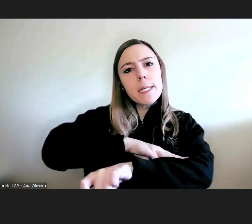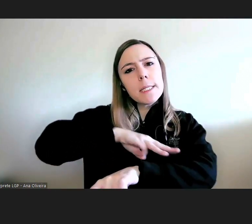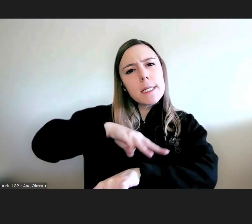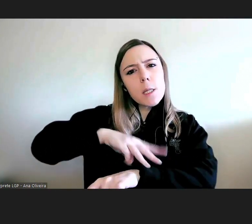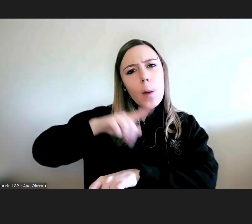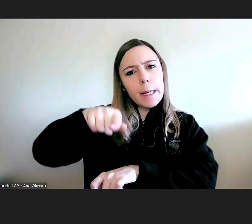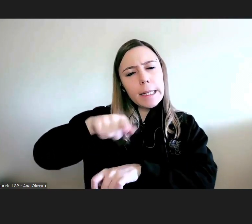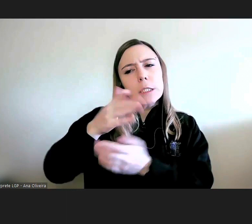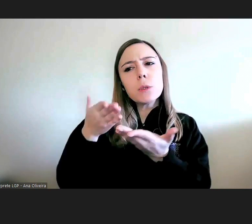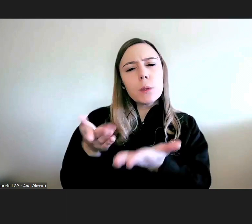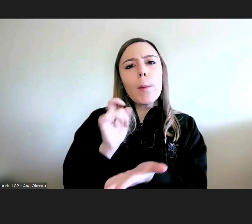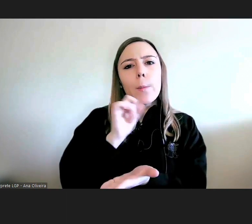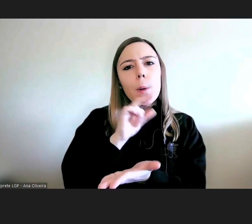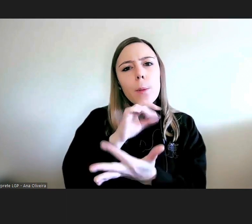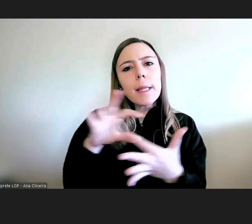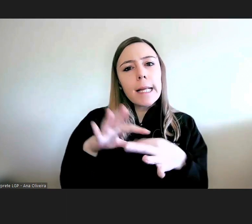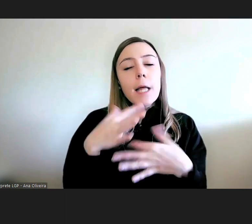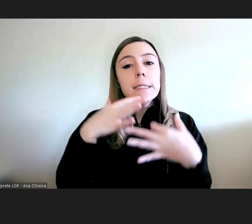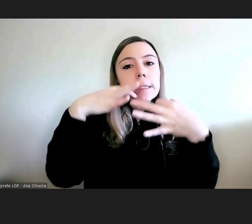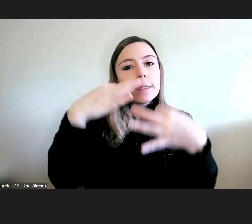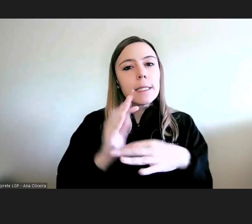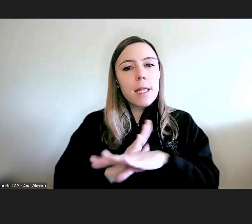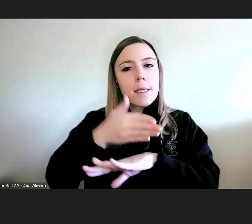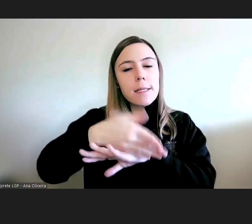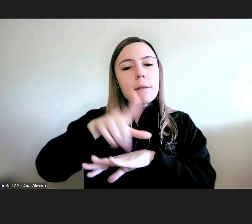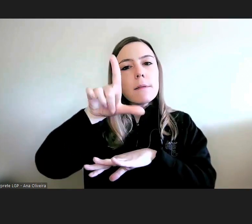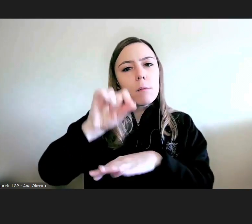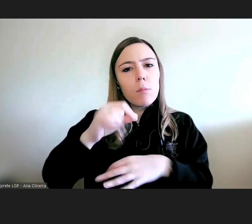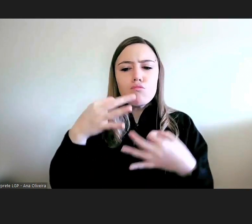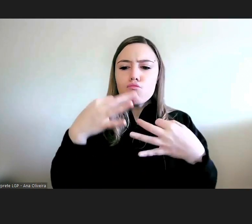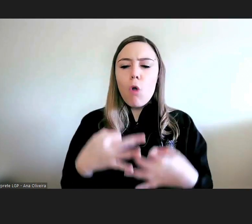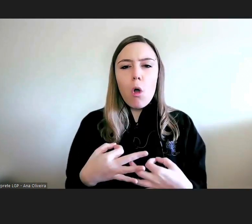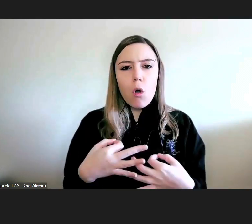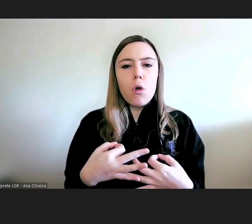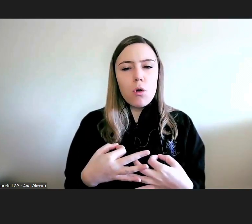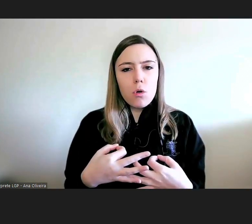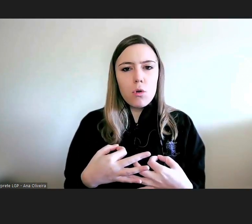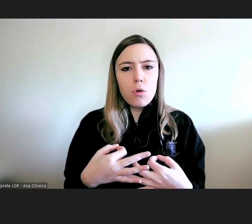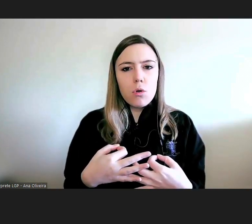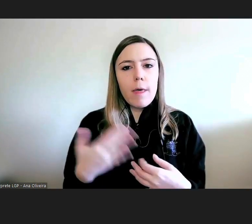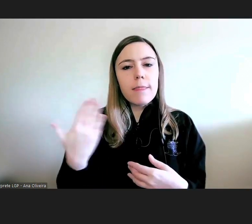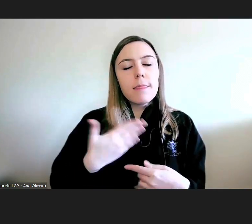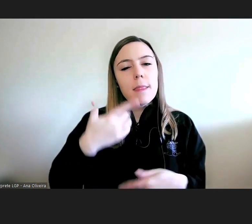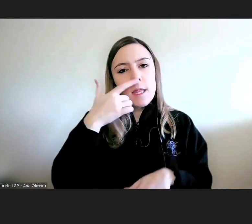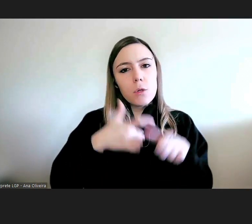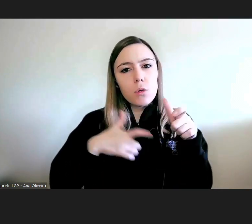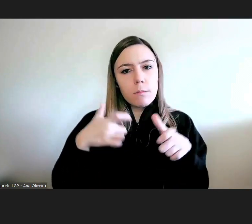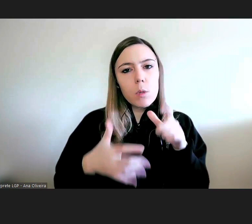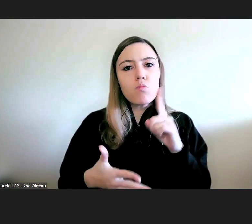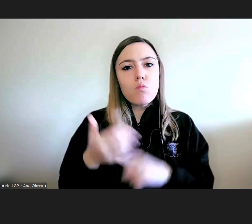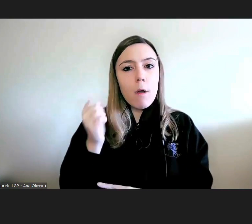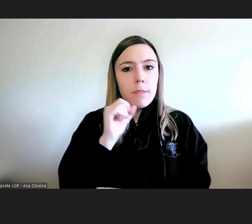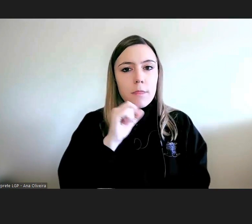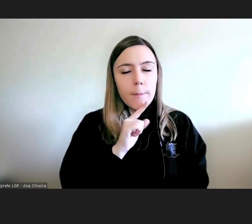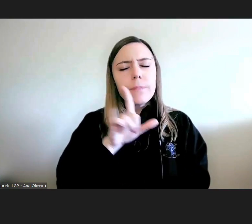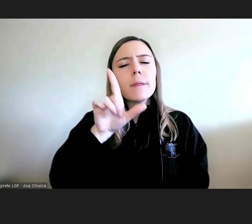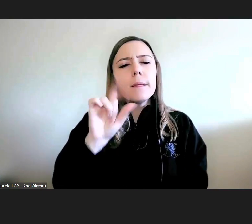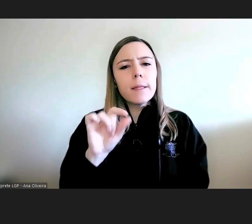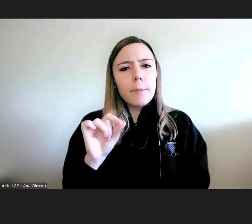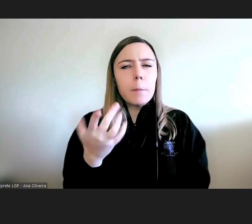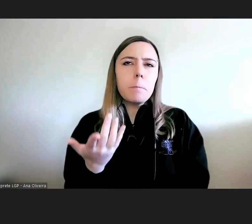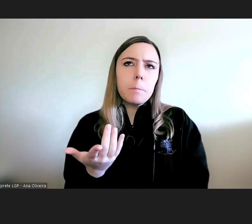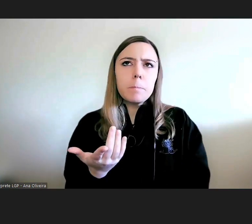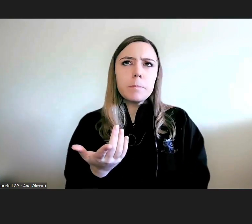contribuir para a garantia de acesso e uma efetivação dos direitos humanos. E também, de alguma maneira,